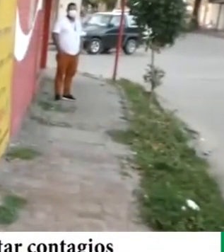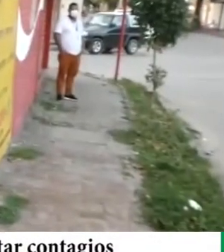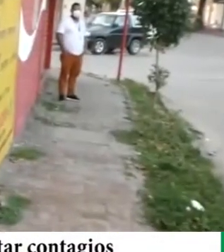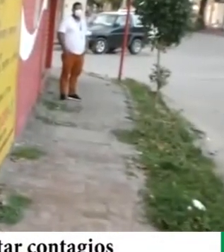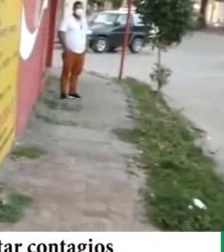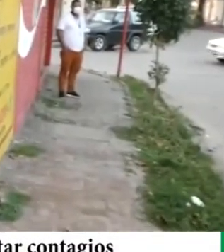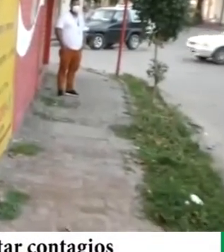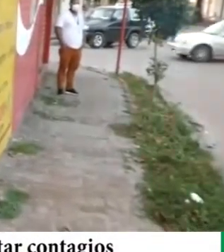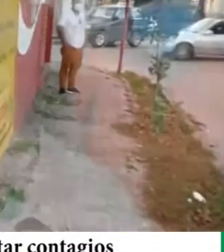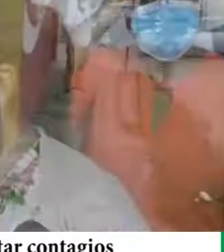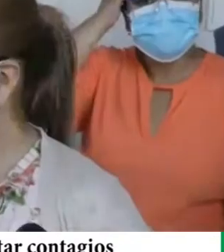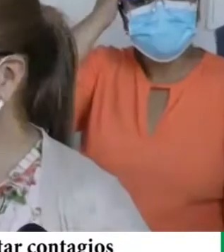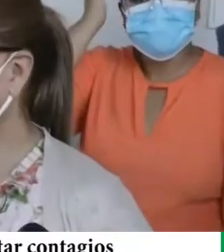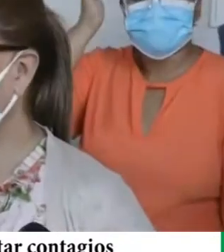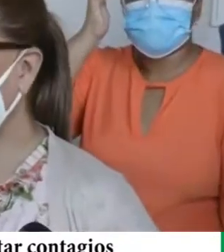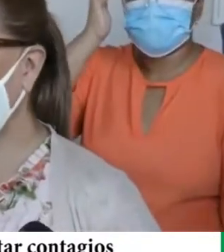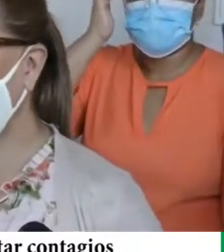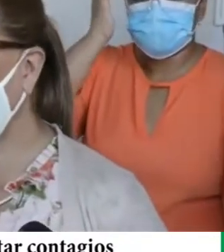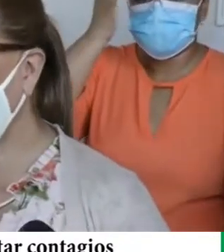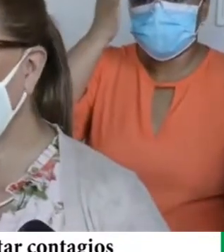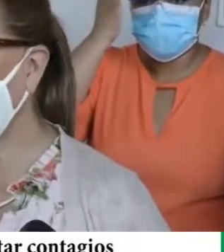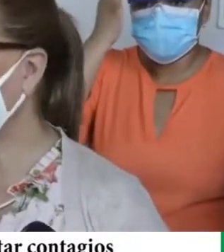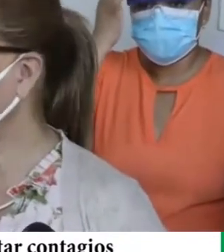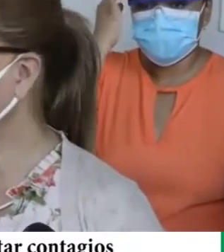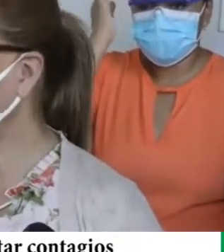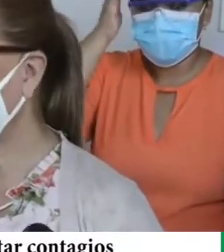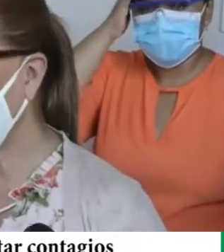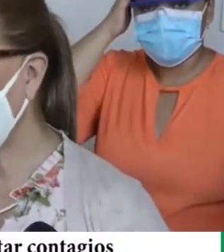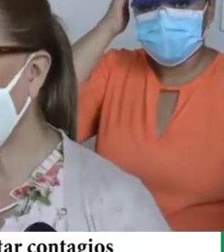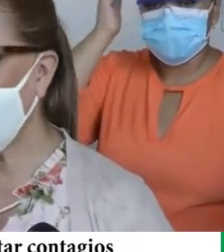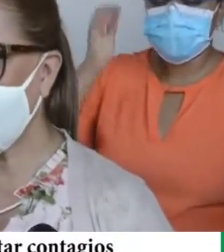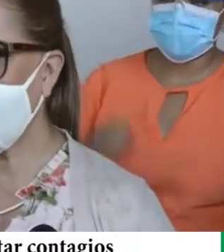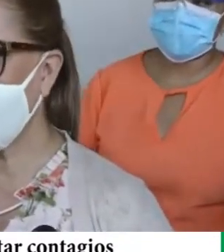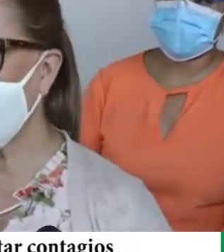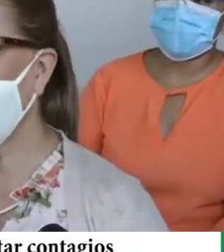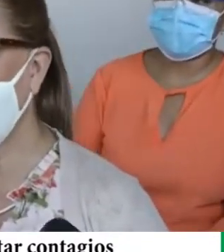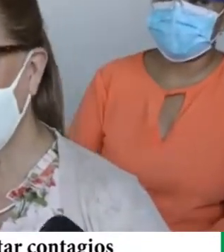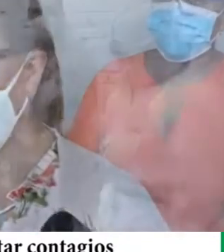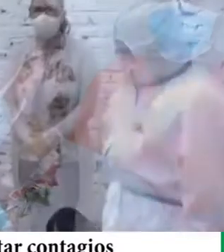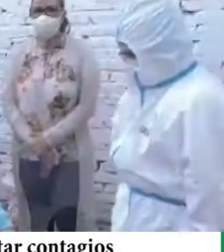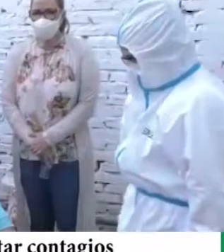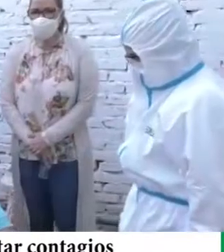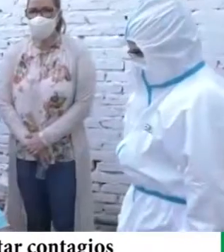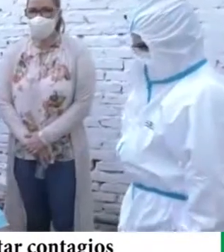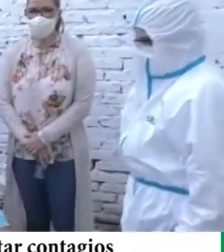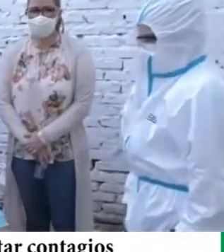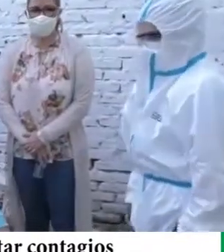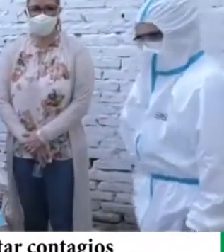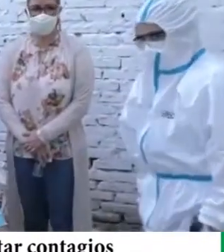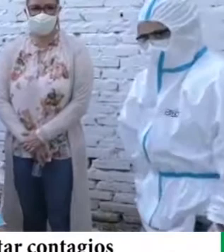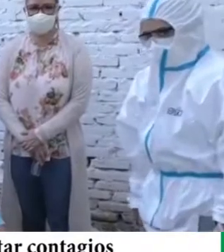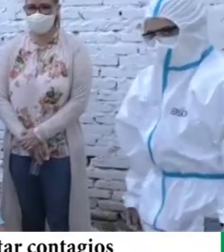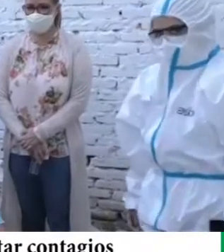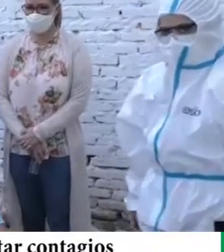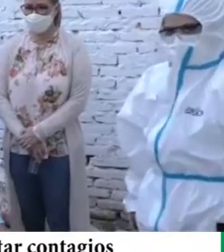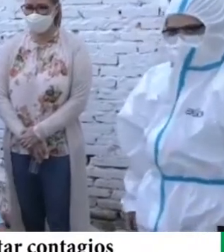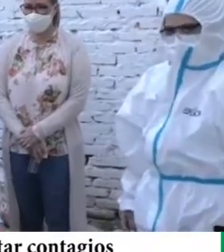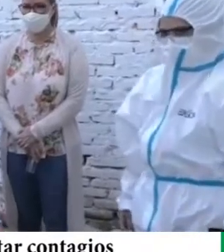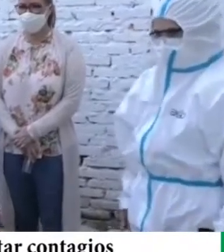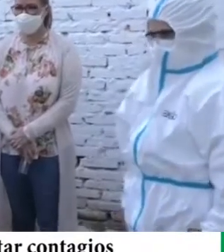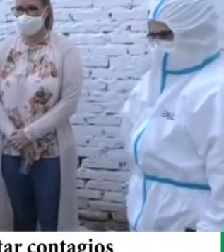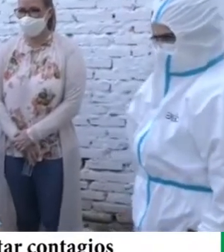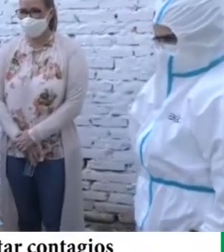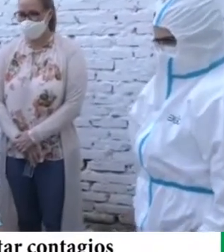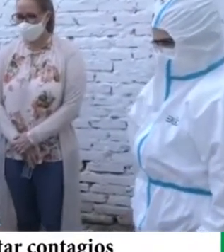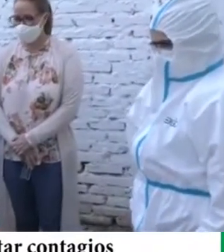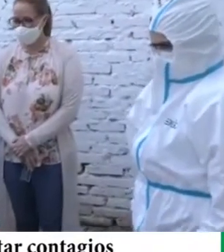médicas, entonces es un buen programa, y lo único que pedimos a usted vecino y vecina, abranos las puertas. Hoy Santa Cruz requiere más de